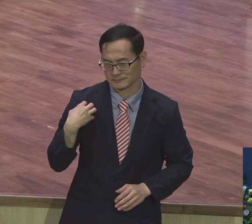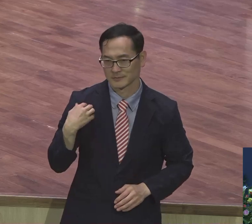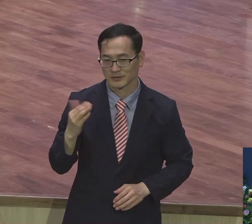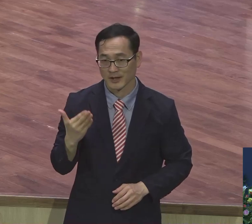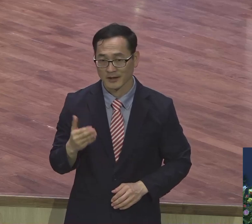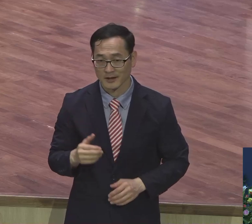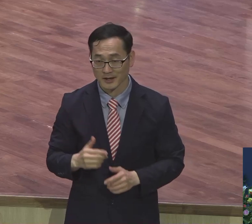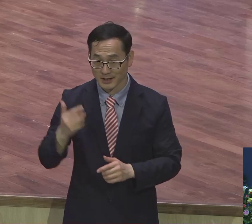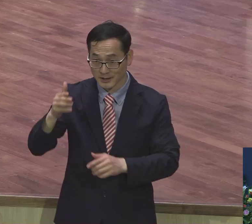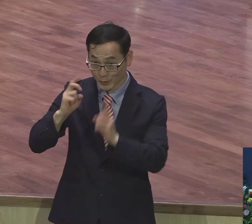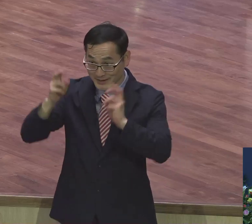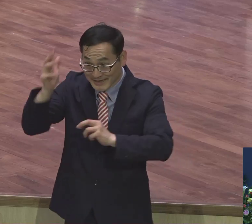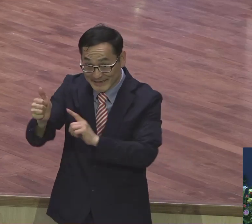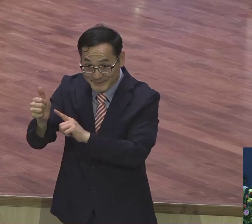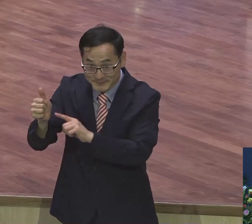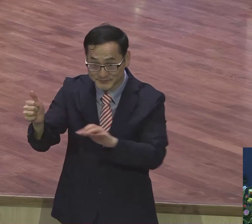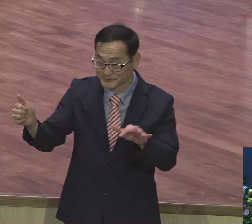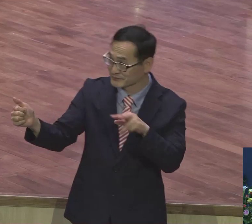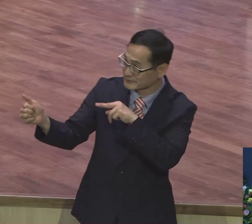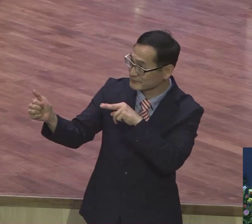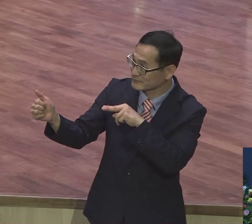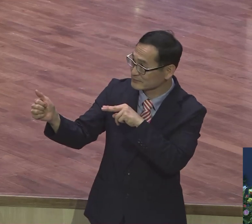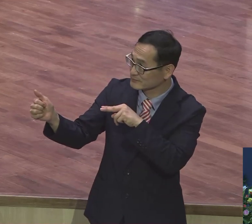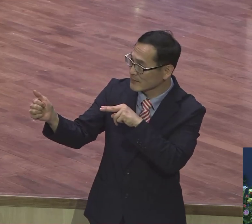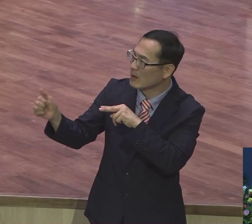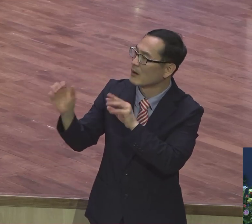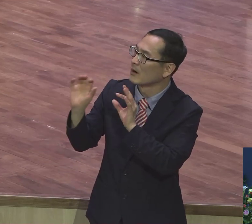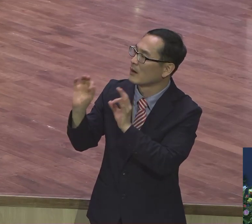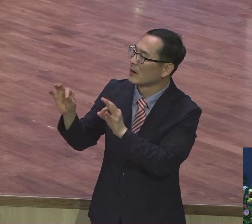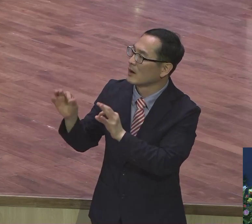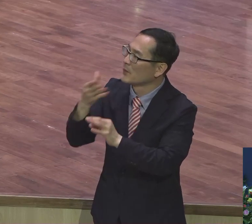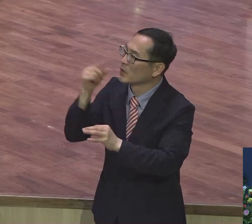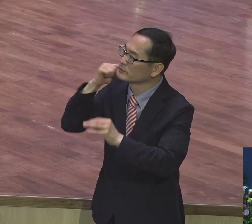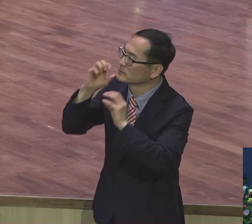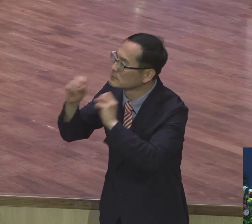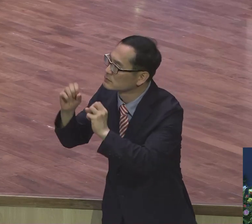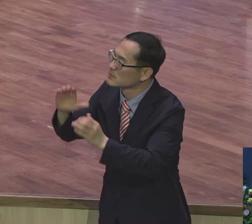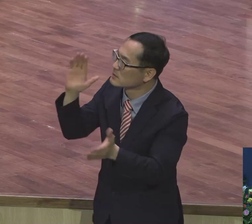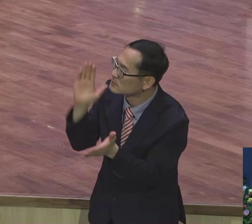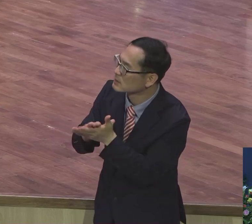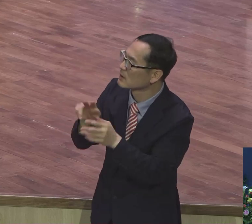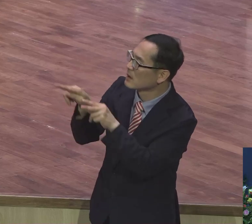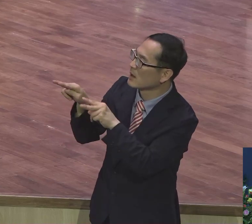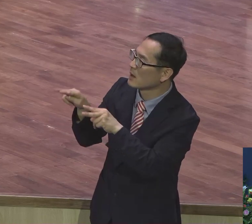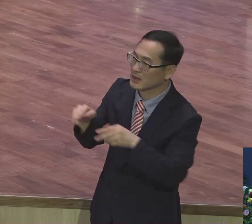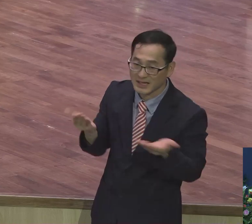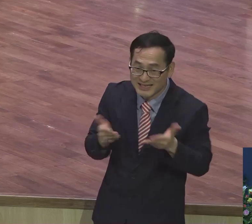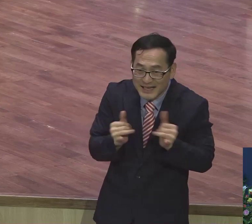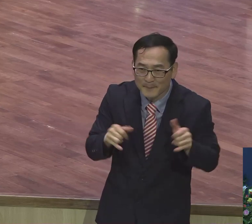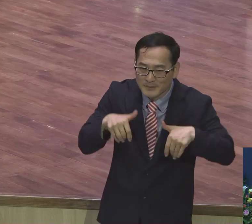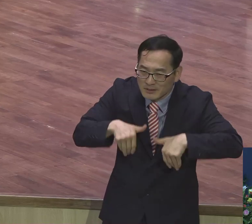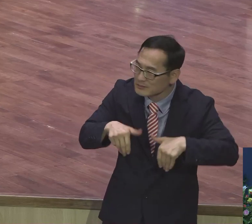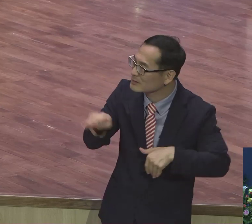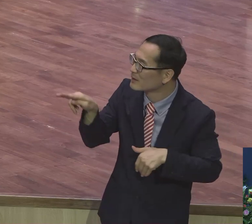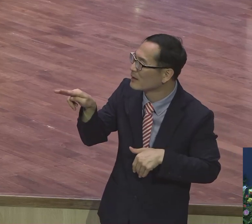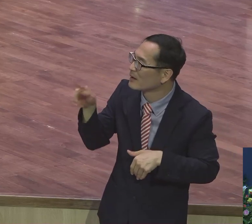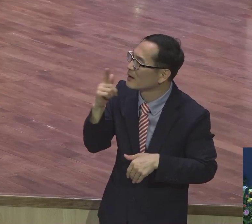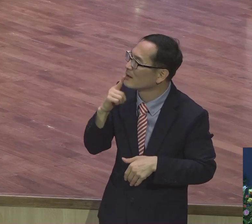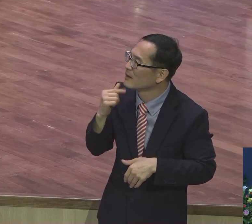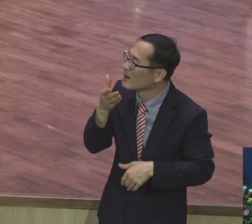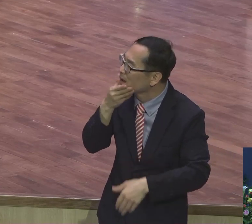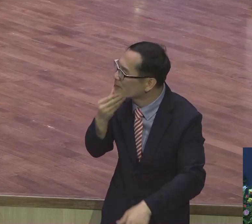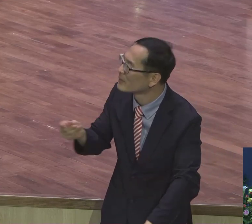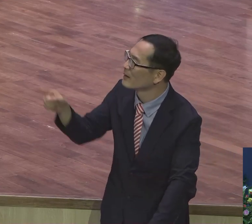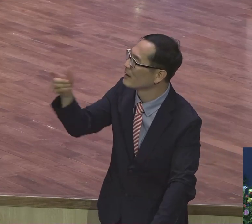감동을 줘. 우리 사장님 같은 저런 삶을 살면 참 좋겠다. 정말 부럽다. 돈이